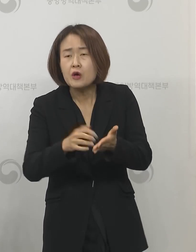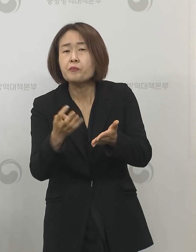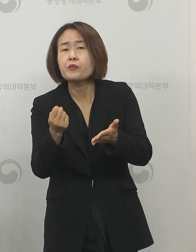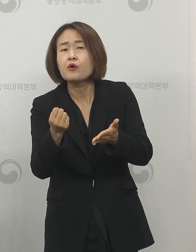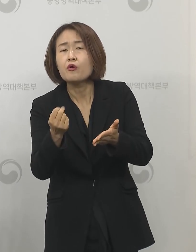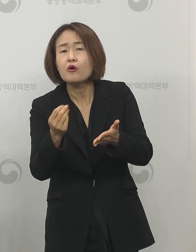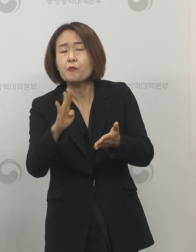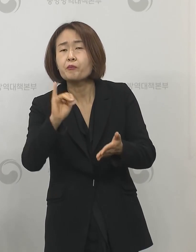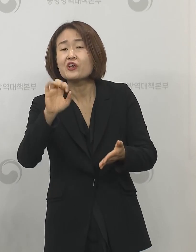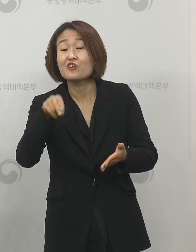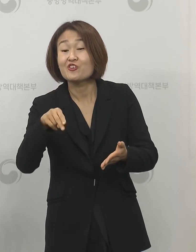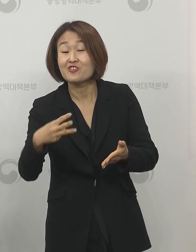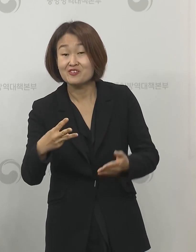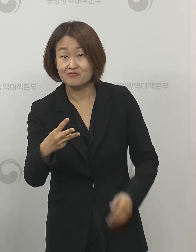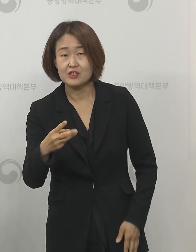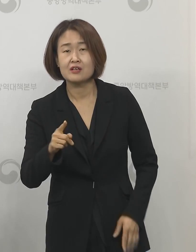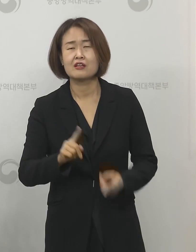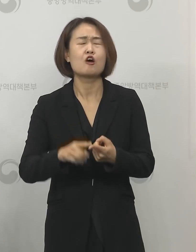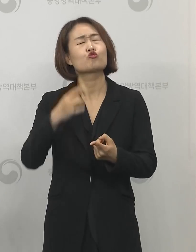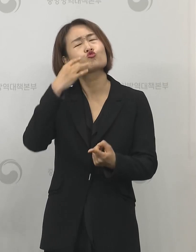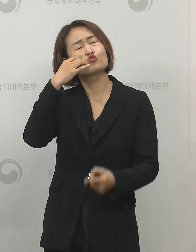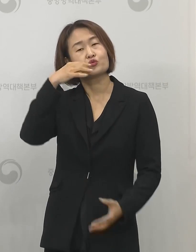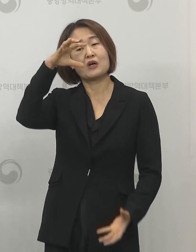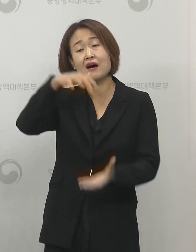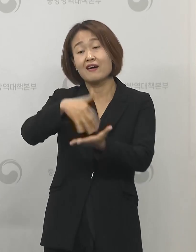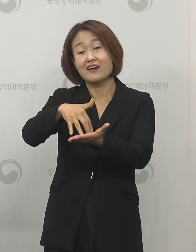통계와 관련해서 질문하셨습니다